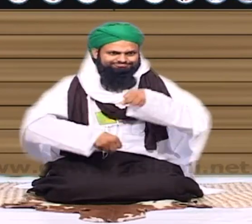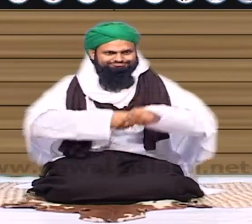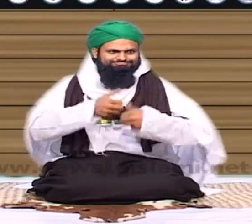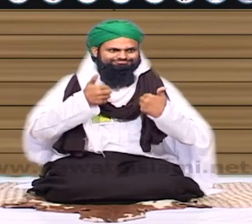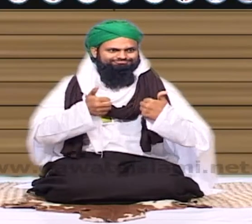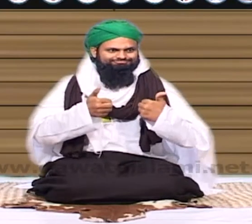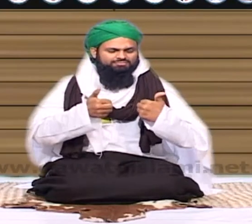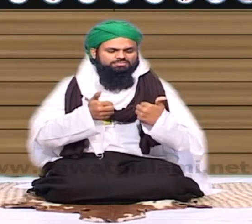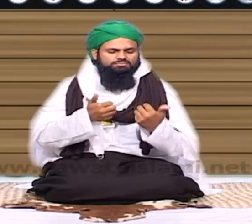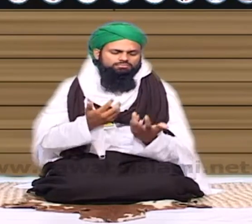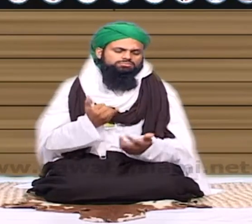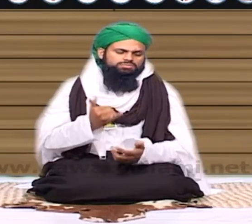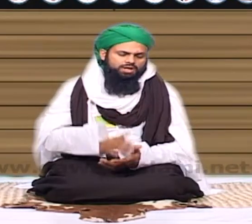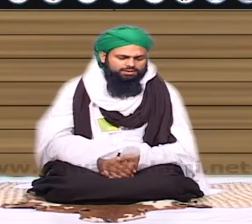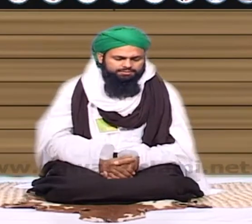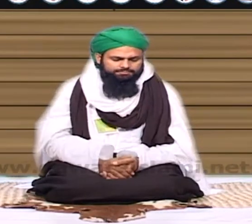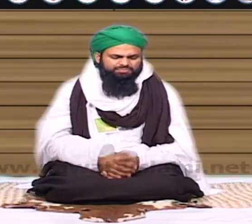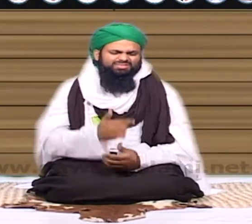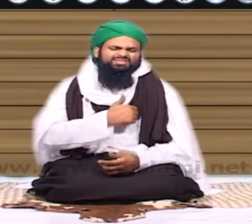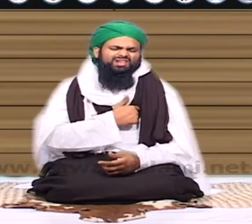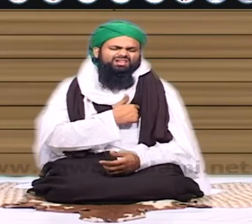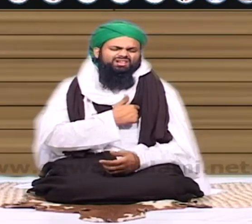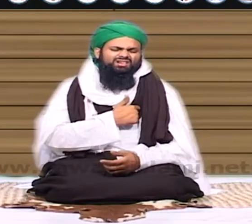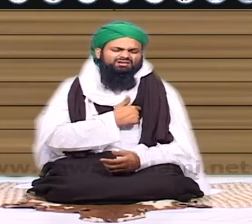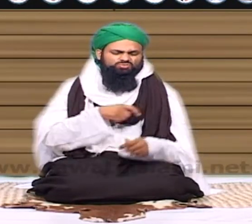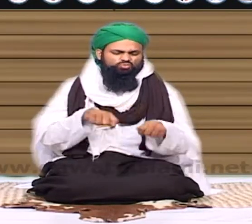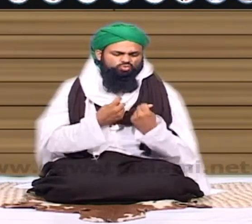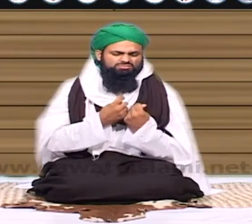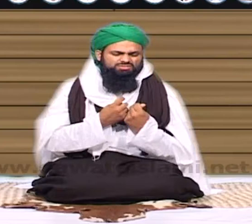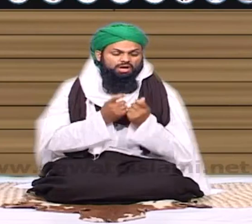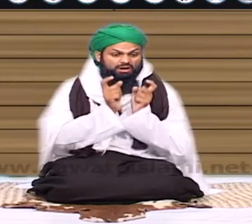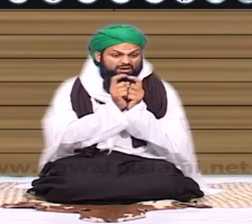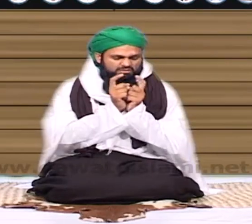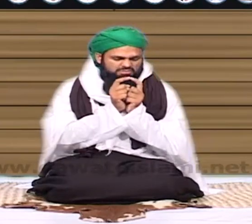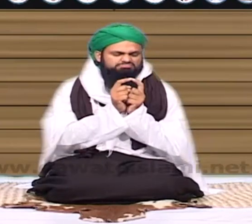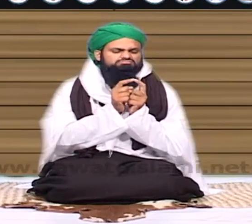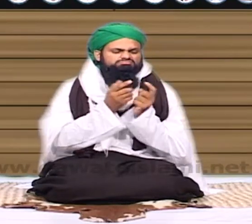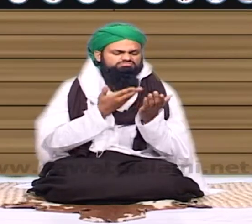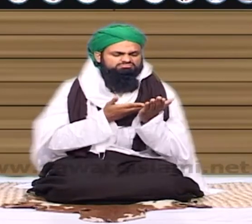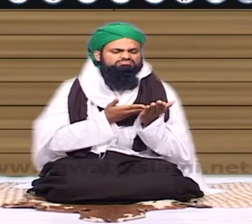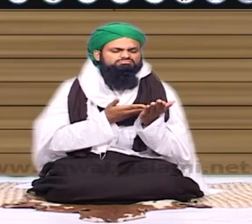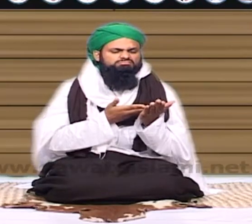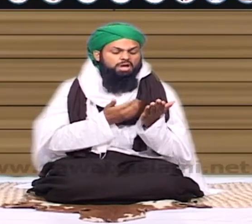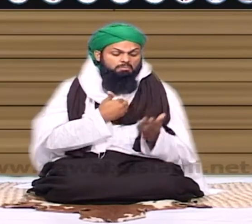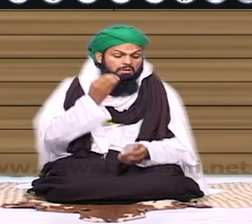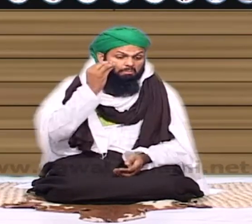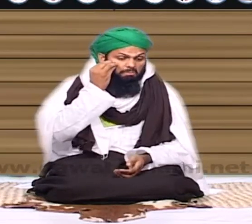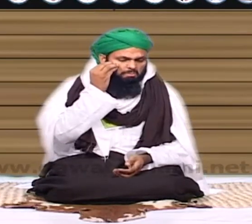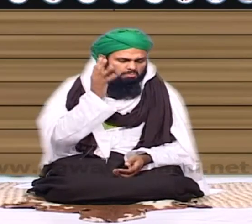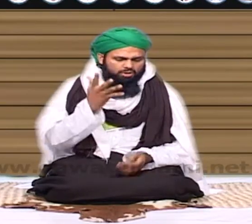اپنی سائیکل کو اس کی سمجھتا ہو تو اس طرح مطلب ہے کہ دل دکھ جاتا ہے اور غیبت دردد ہو جاتی ہے اور ہمیں اس